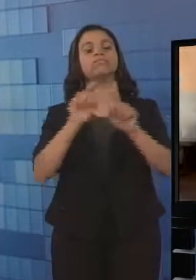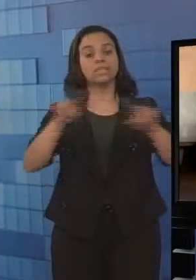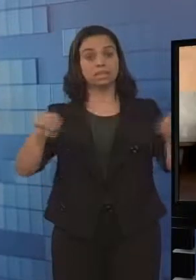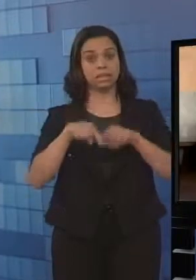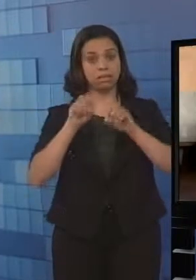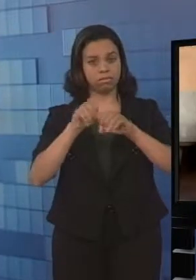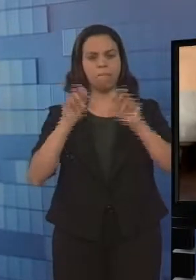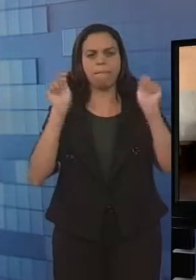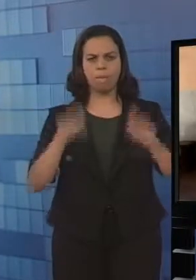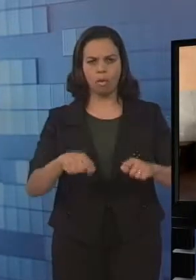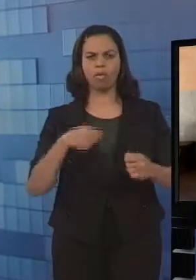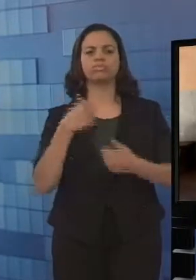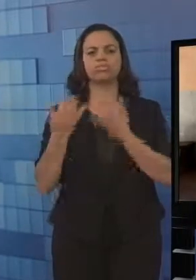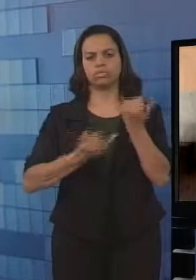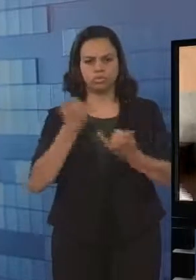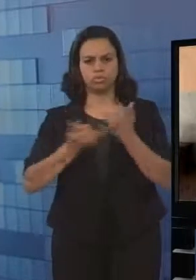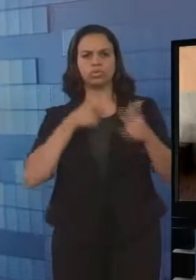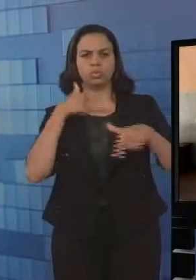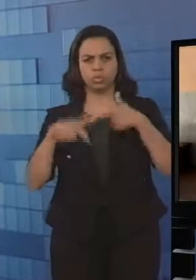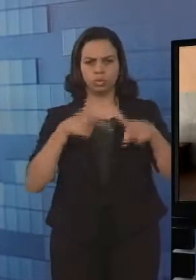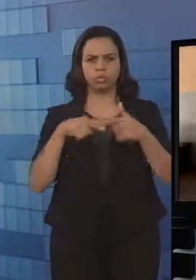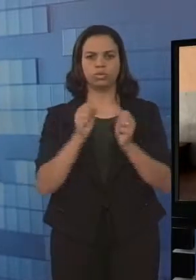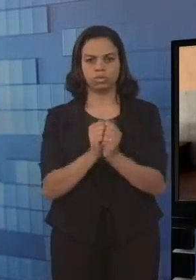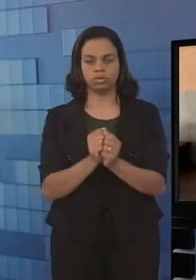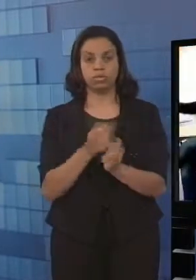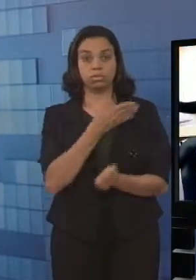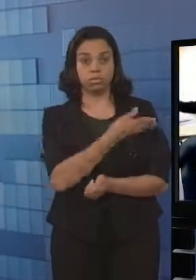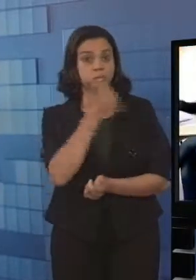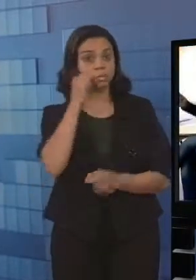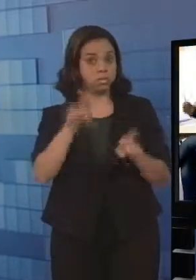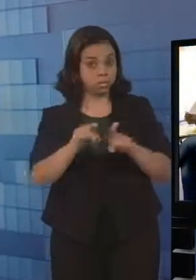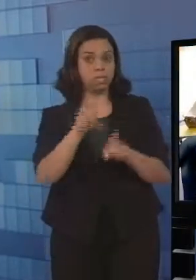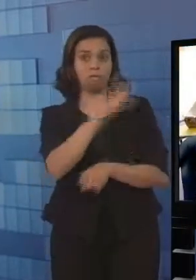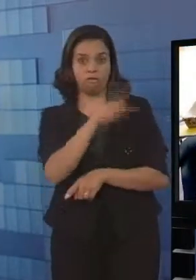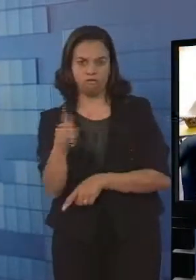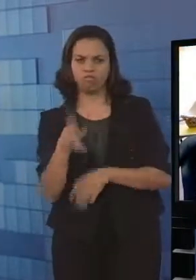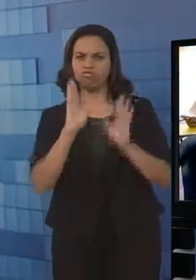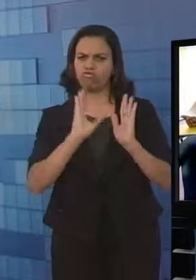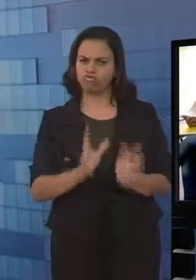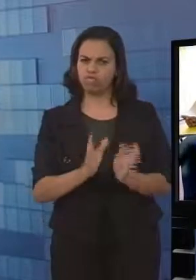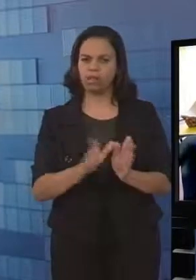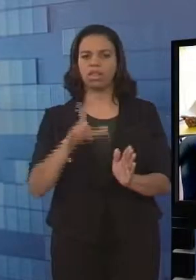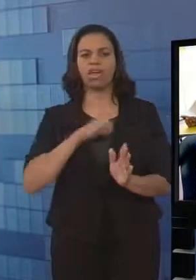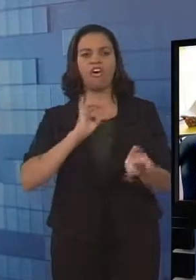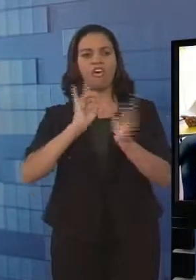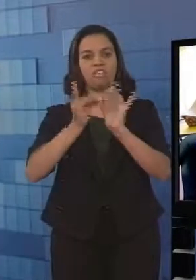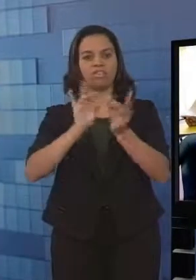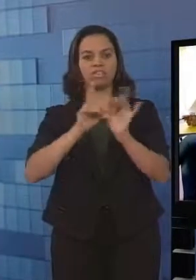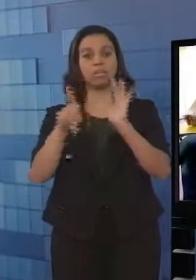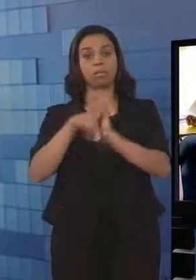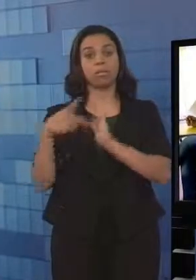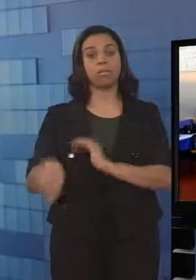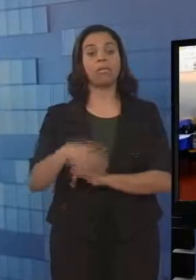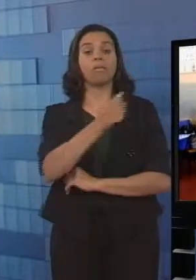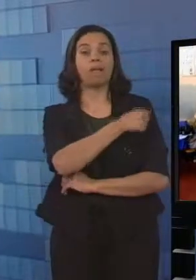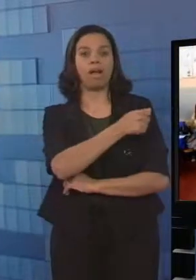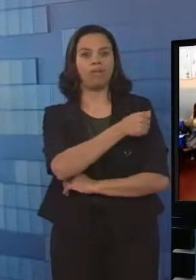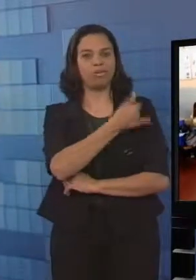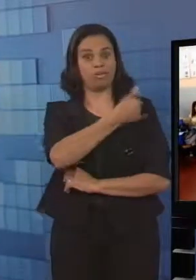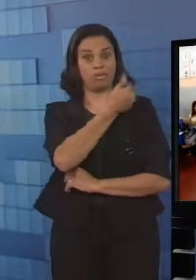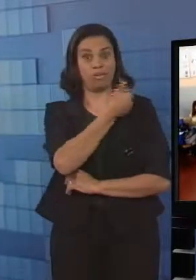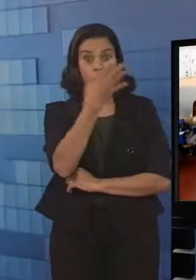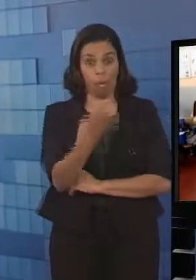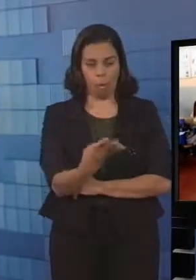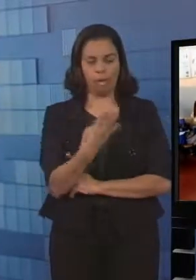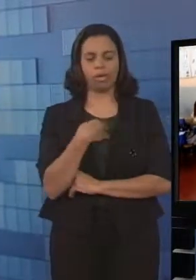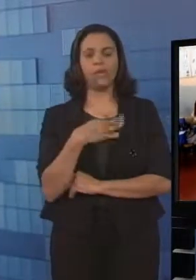sala. A Adriana também é professora. Ela participou da oficina direcionada para alunos de quatro anos. No curso, ela pôde conhecer